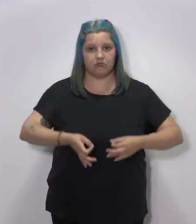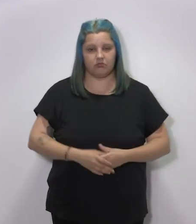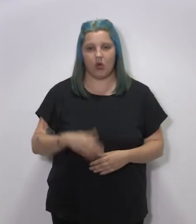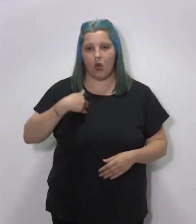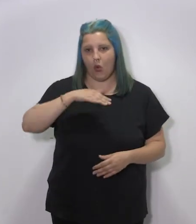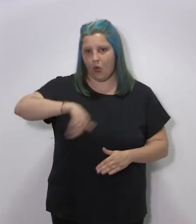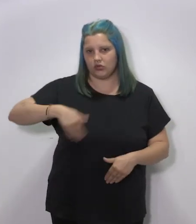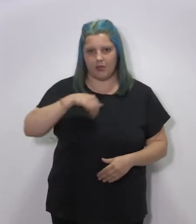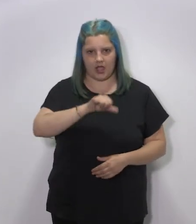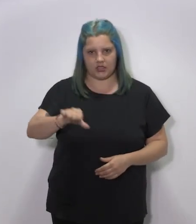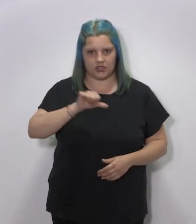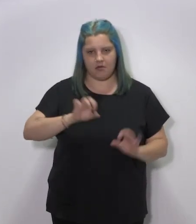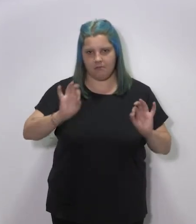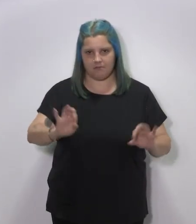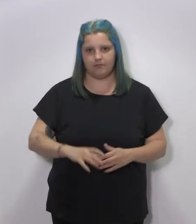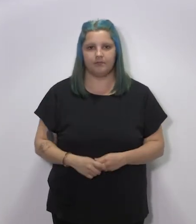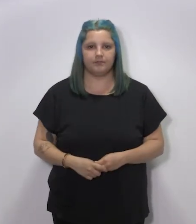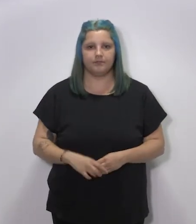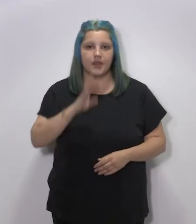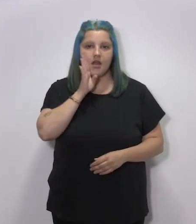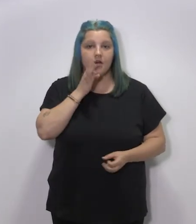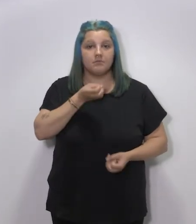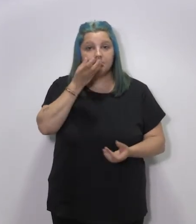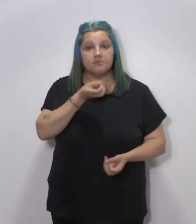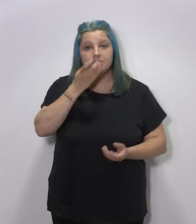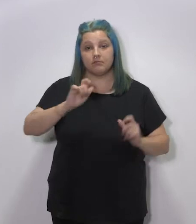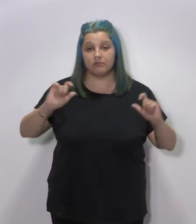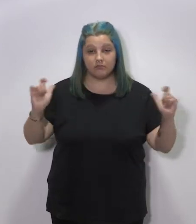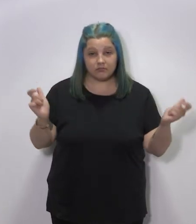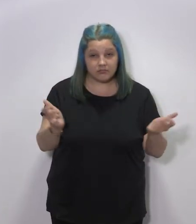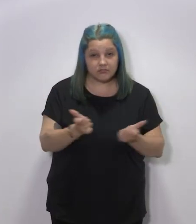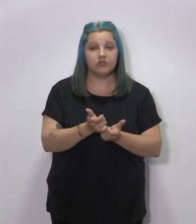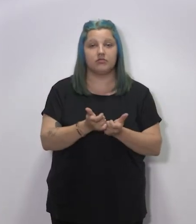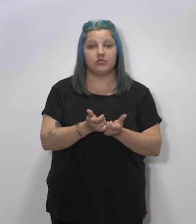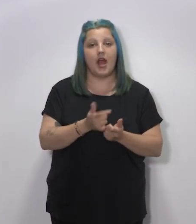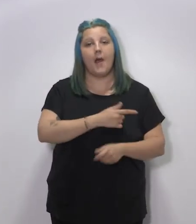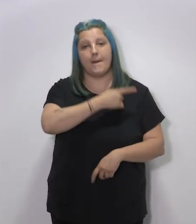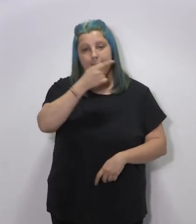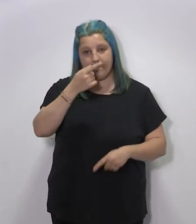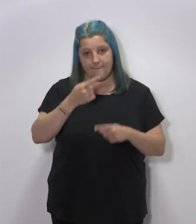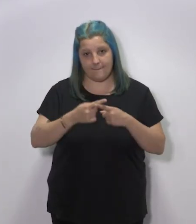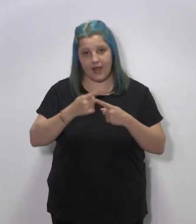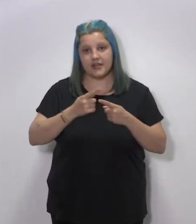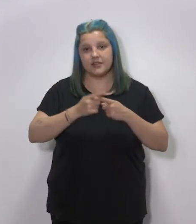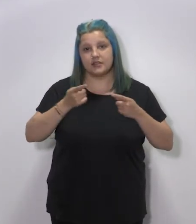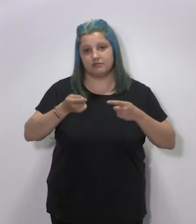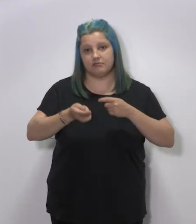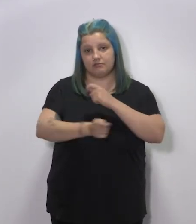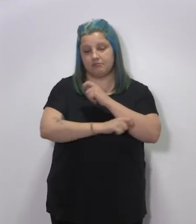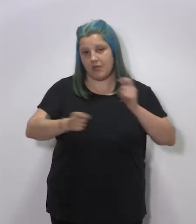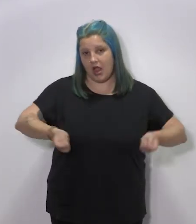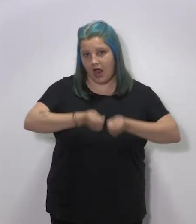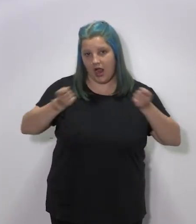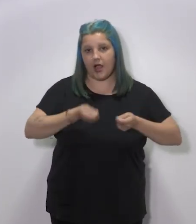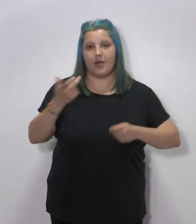que venimos atravesando en las últimas semanas. Esta tendencia, unida al avanzado ritmo de la campaña de vacunación, ha llevado al